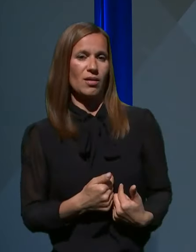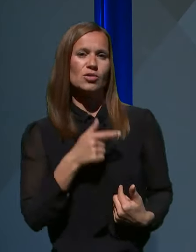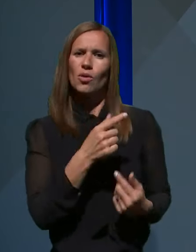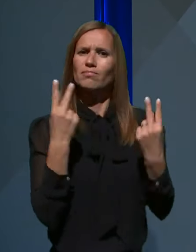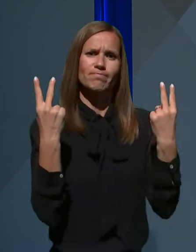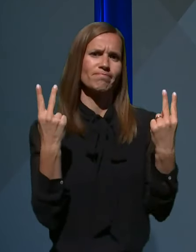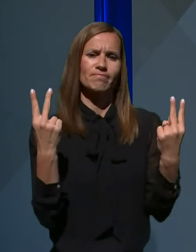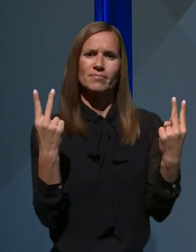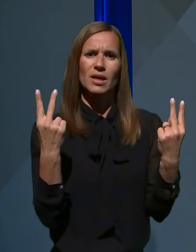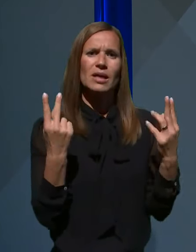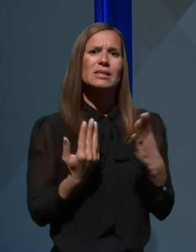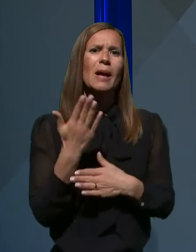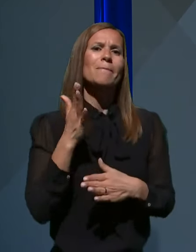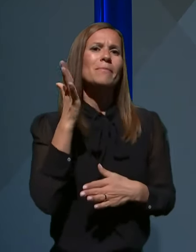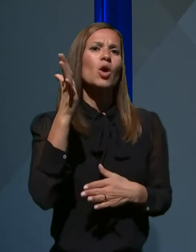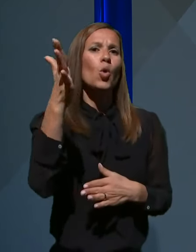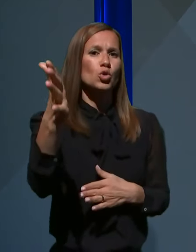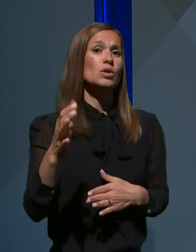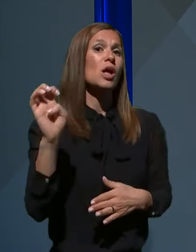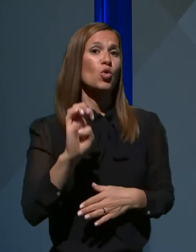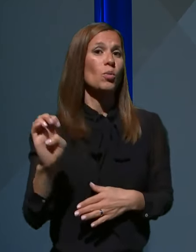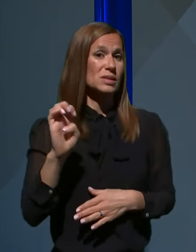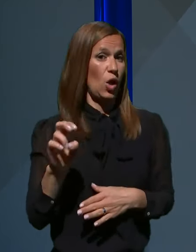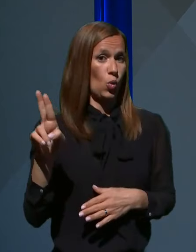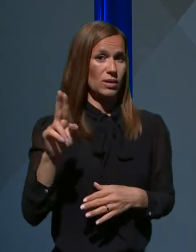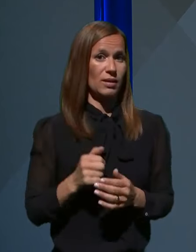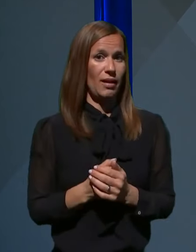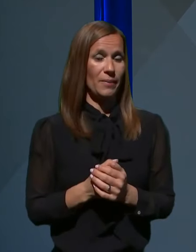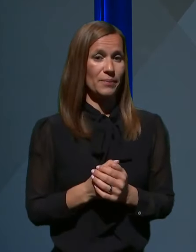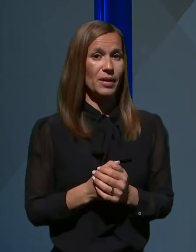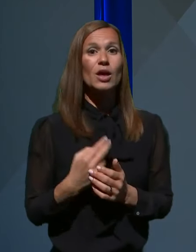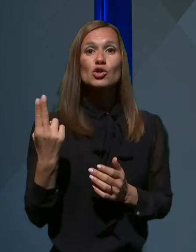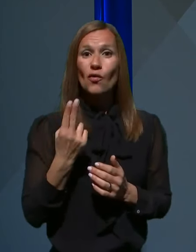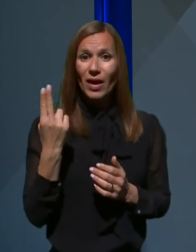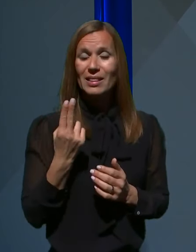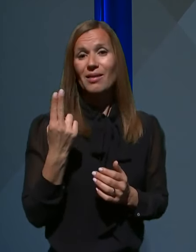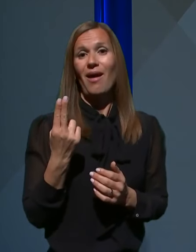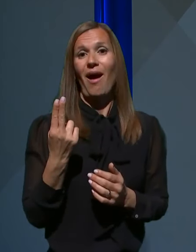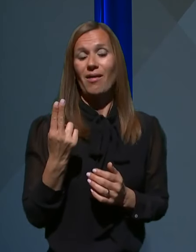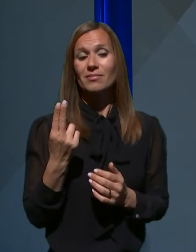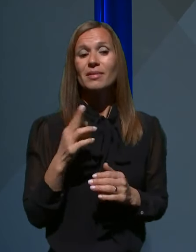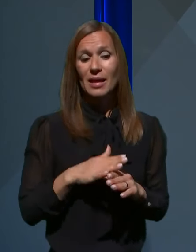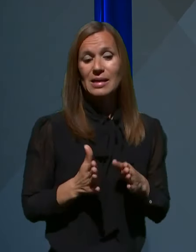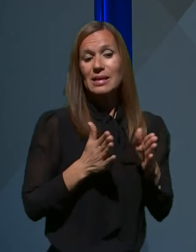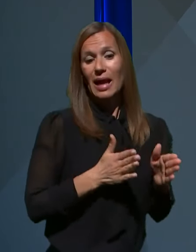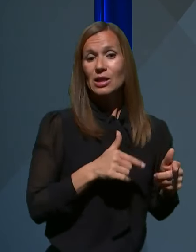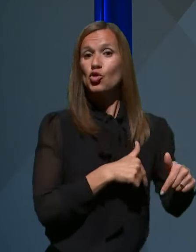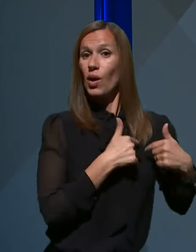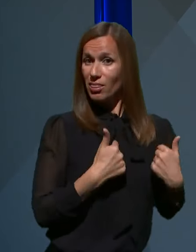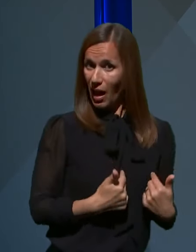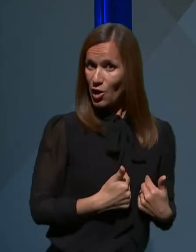za prihodnost Evropske unije. Slovenija je na strani solidarnosti in s tem na strani